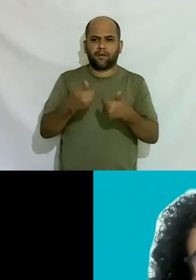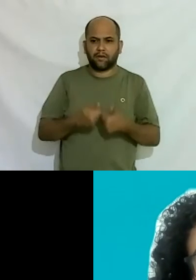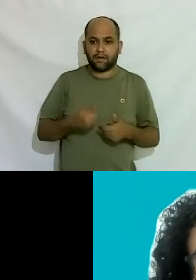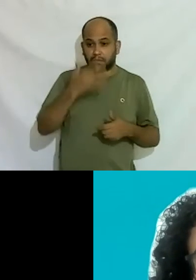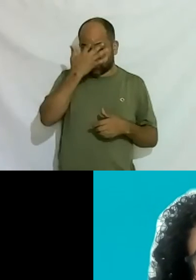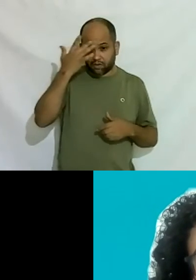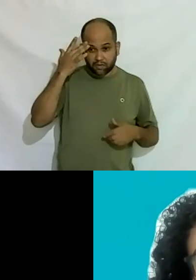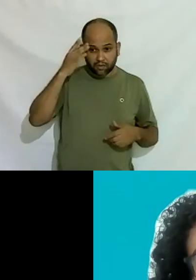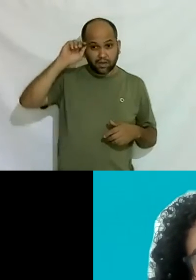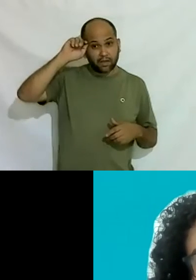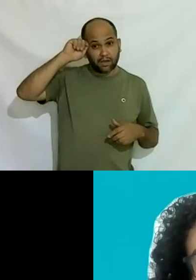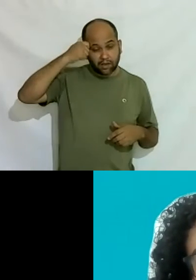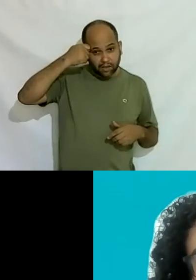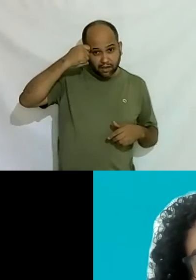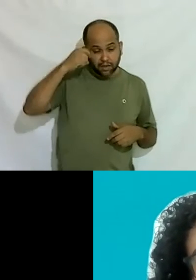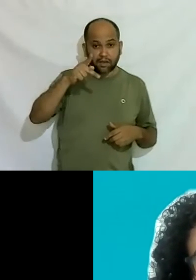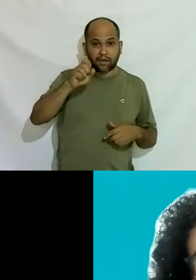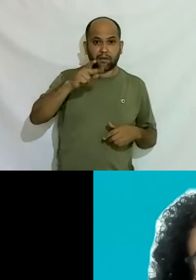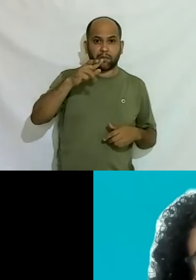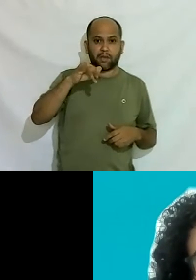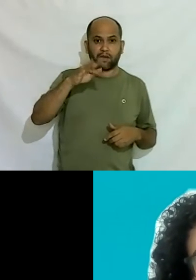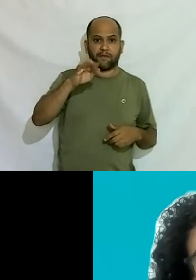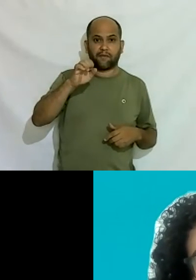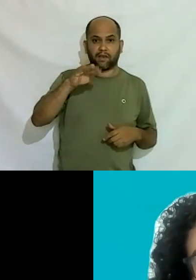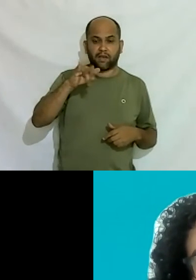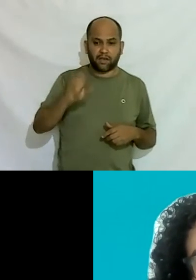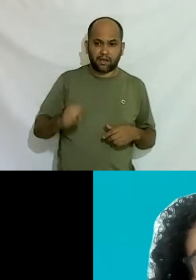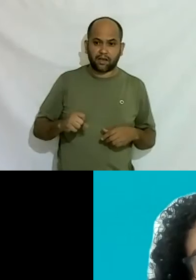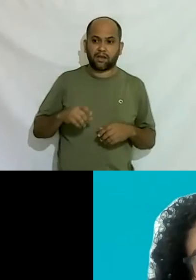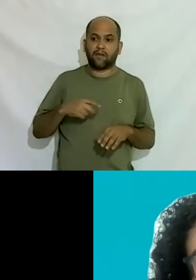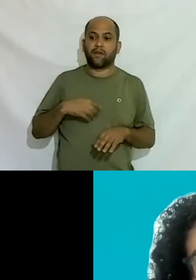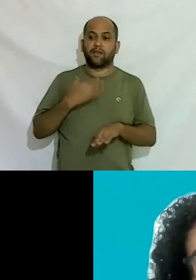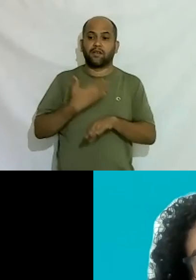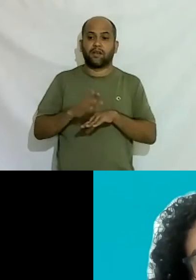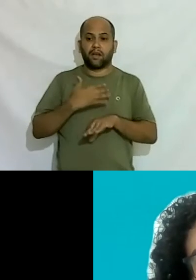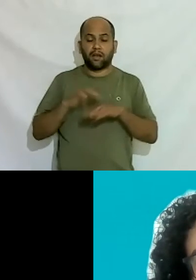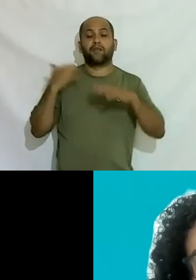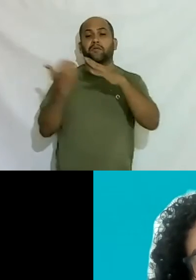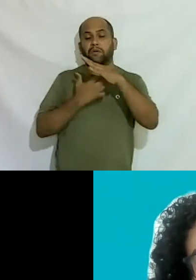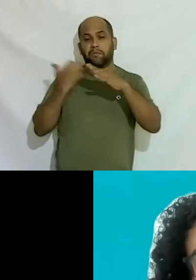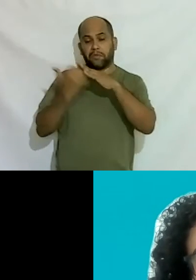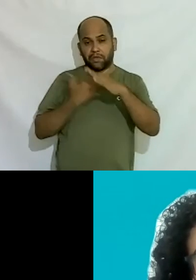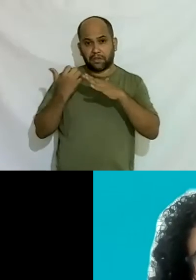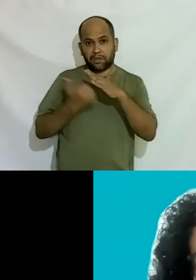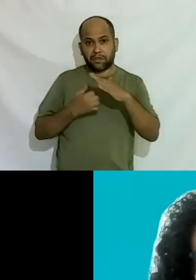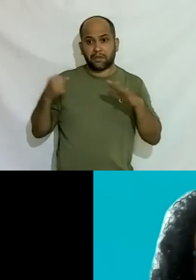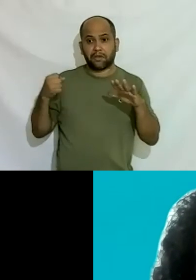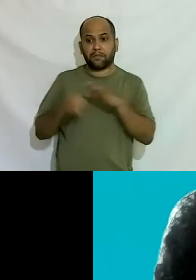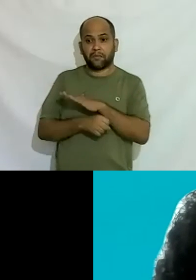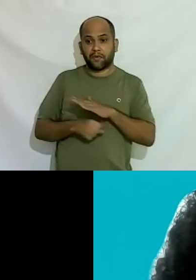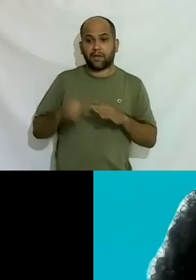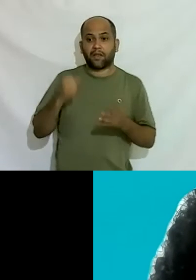negra da periferia que entrou pelo transemprezo de estágio fez inglês paga pela empresa não foi